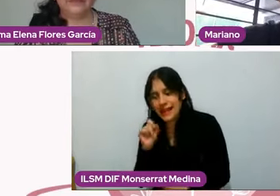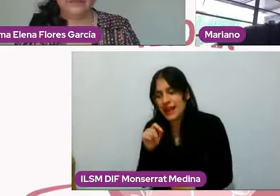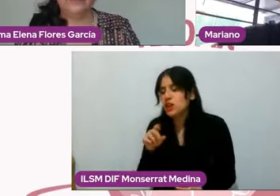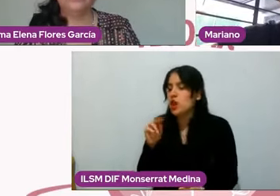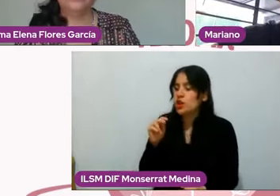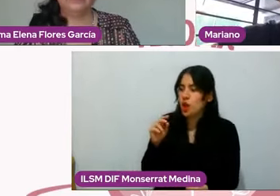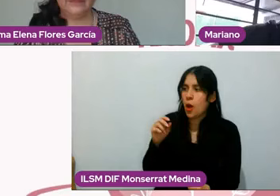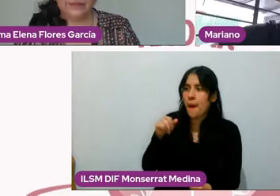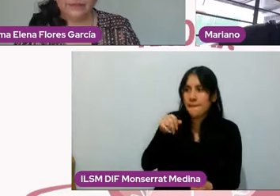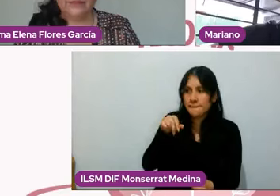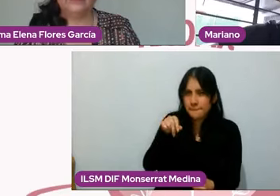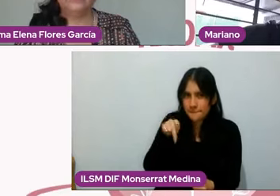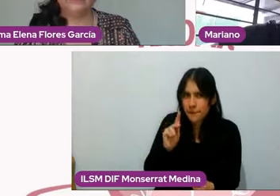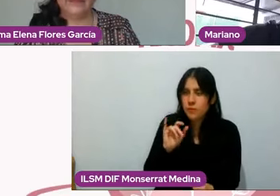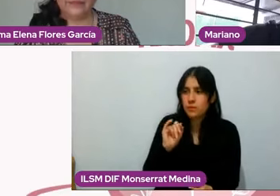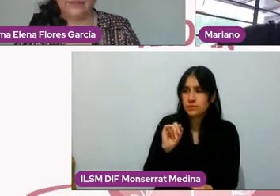cuenta